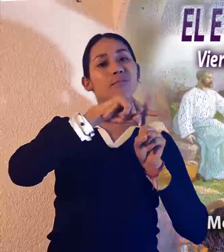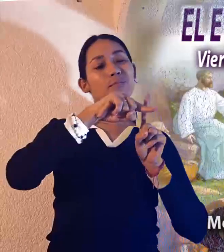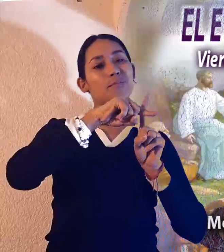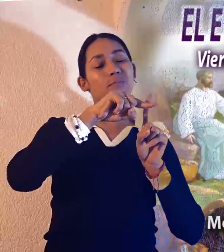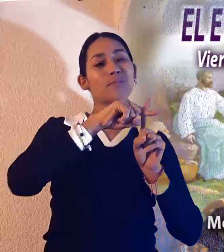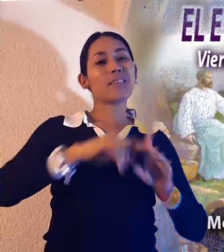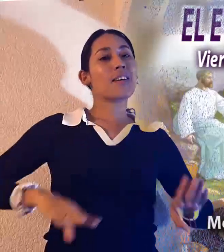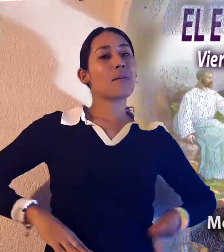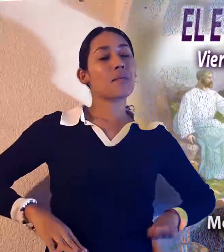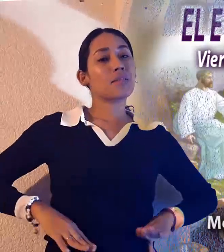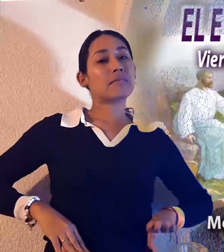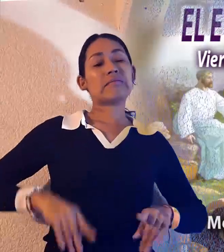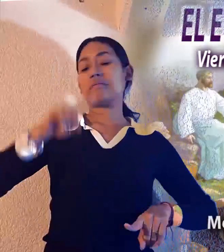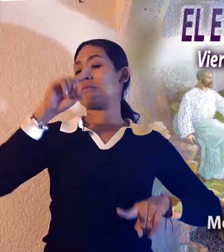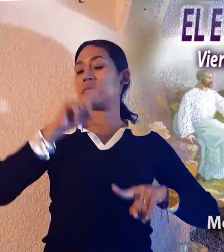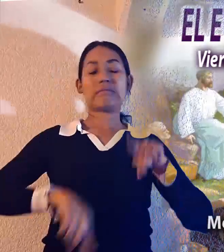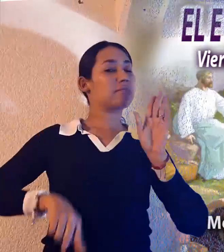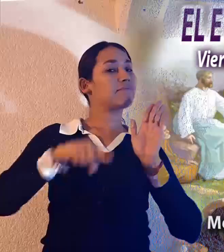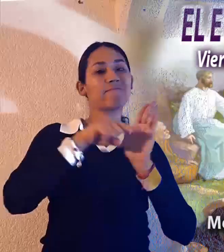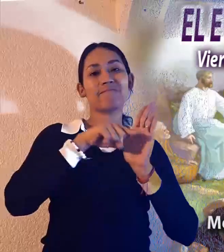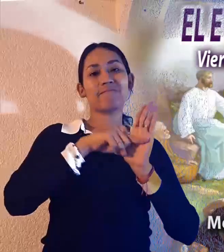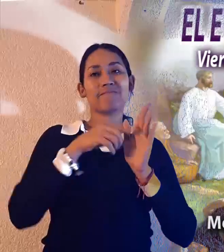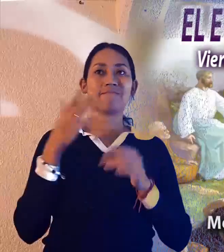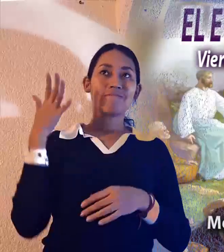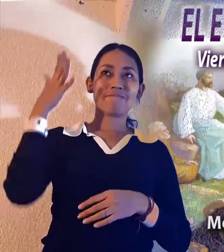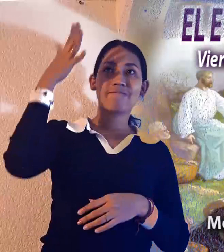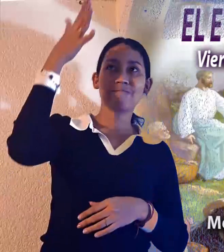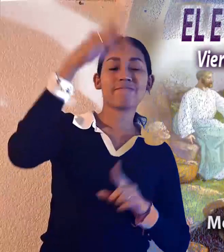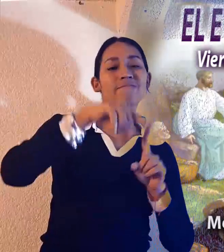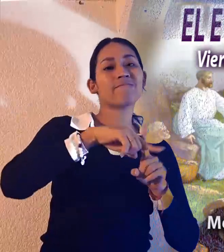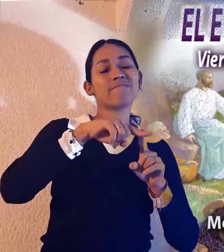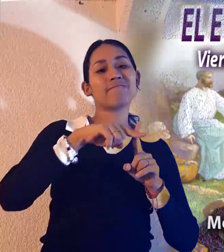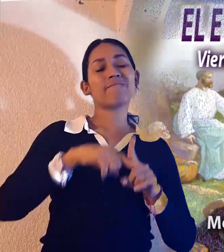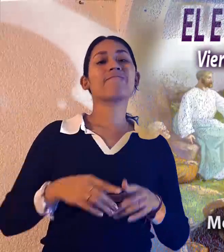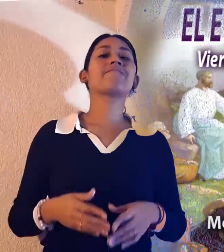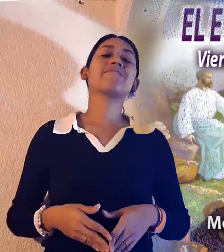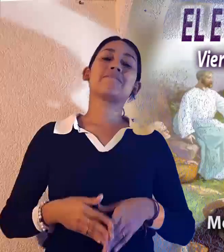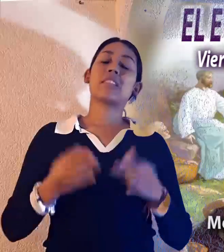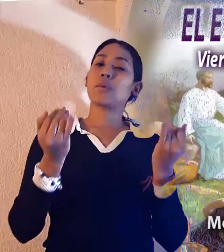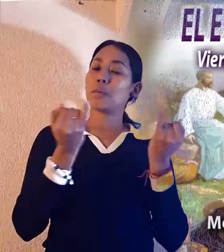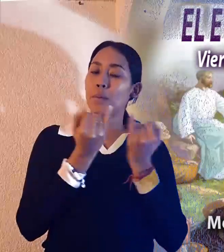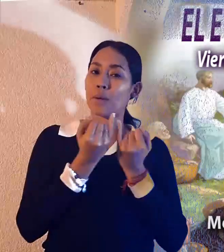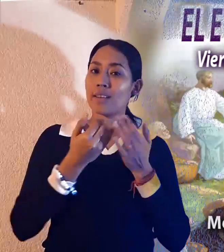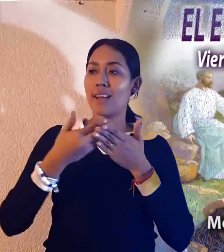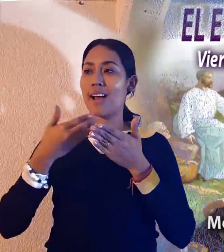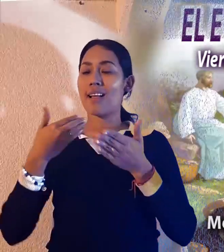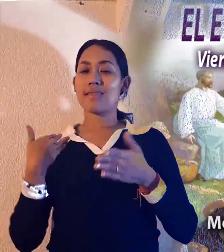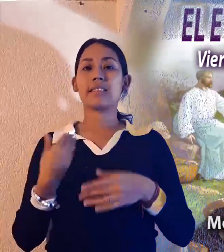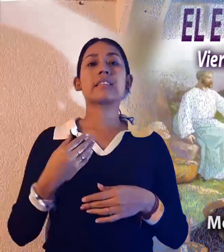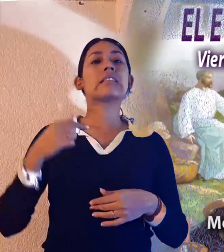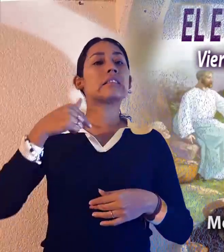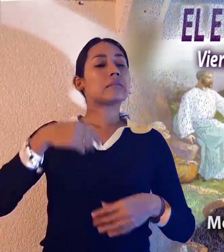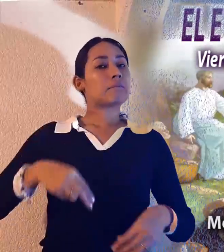Dios. Busquemos que nuestra justicia sea mayor que la de los escribas y